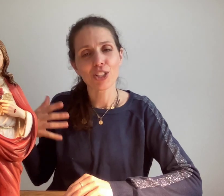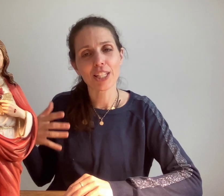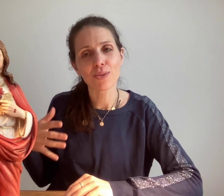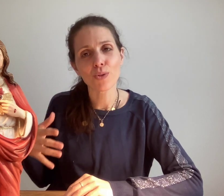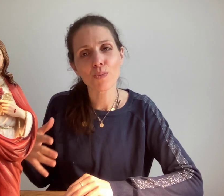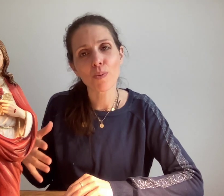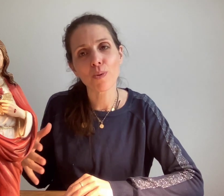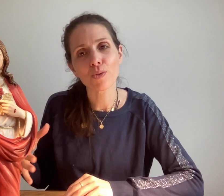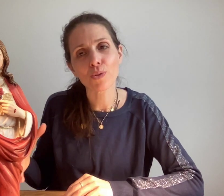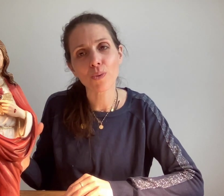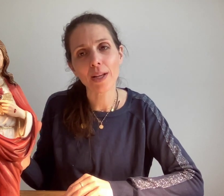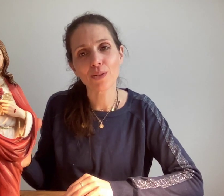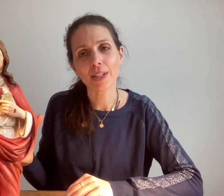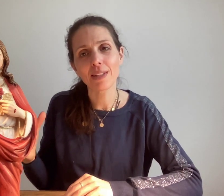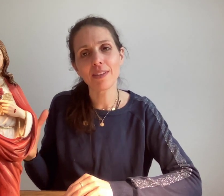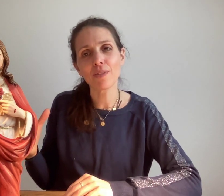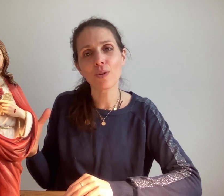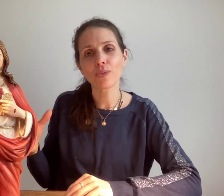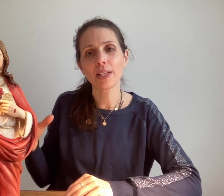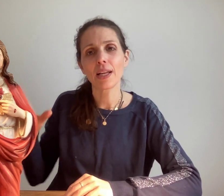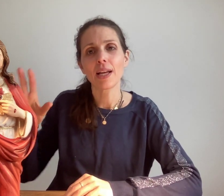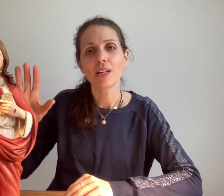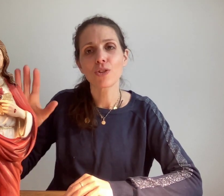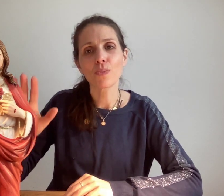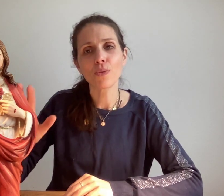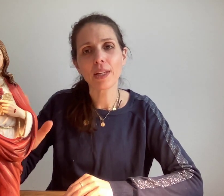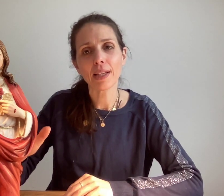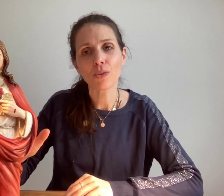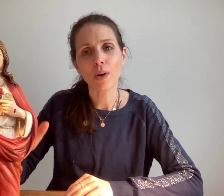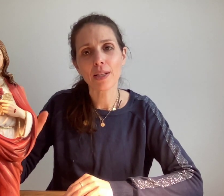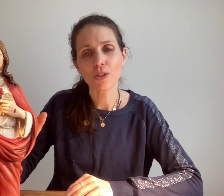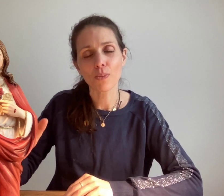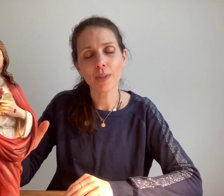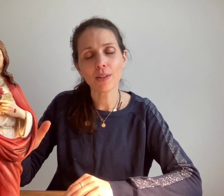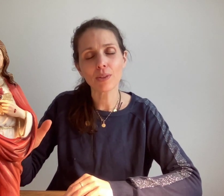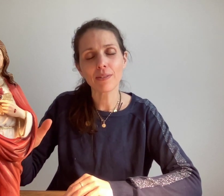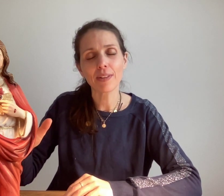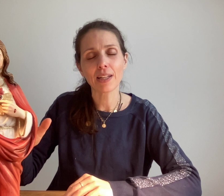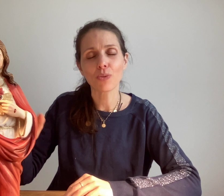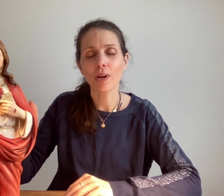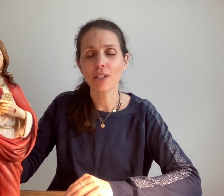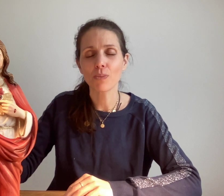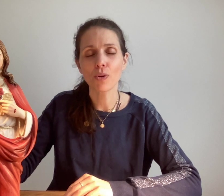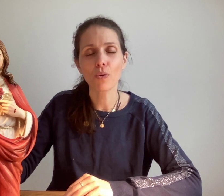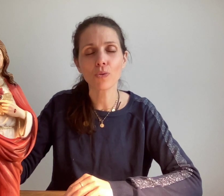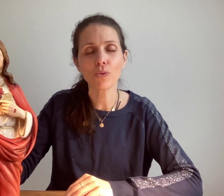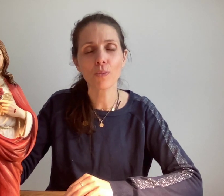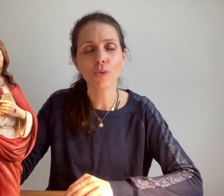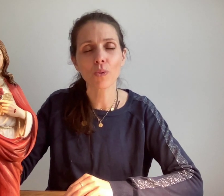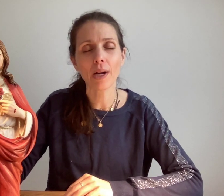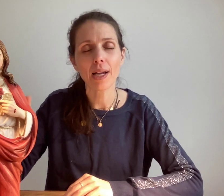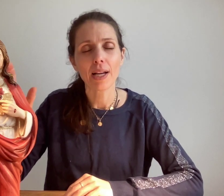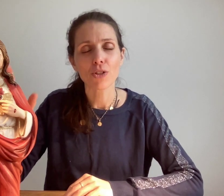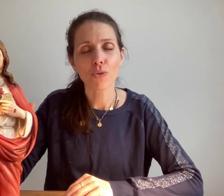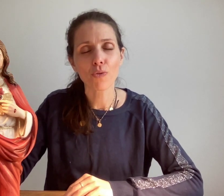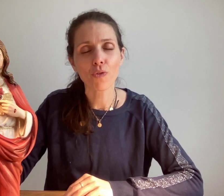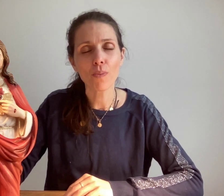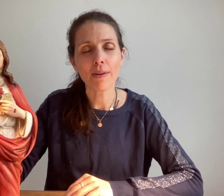Jésus, je me plonge en toi, dans ta divine volonté, je m'unis à toi, je m'identifie à toi, je me consume en toi, je fonds ma